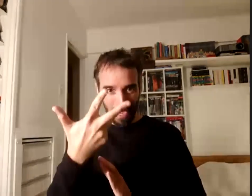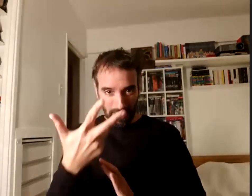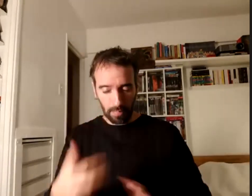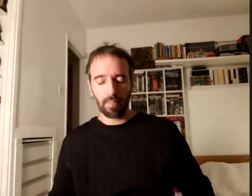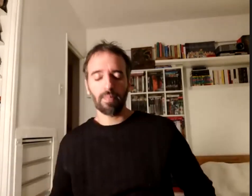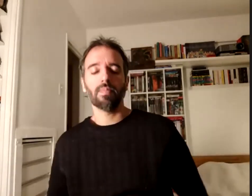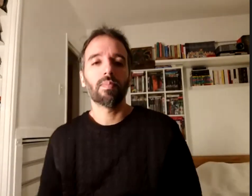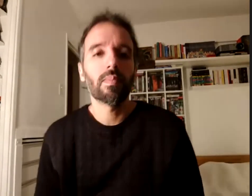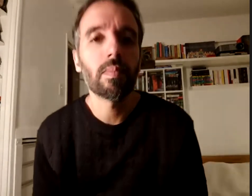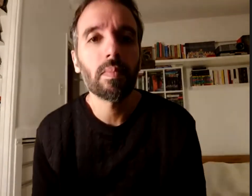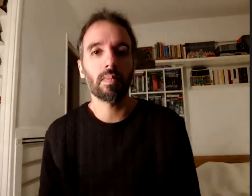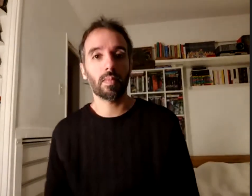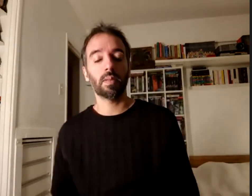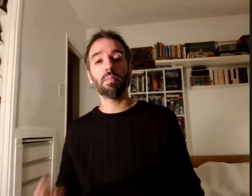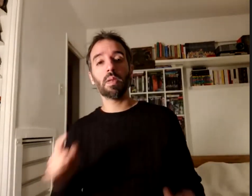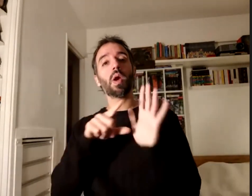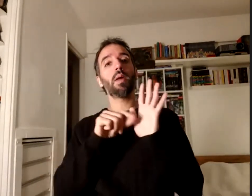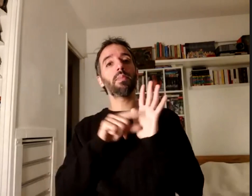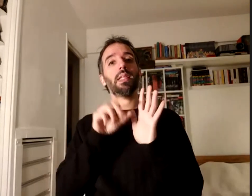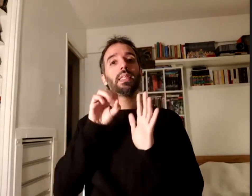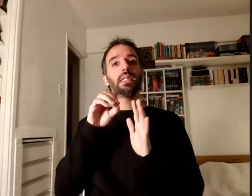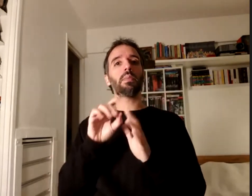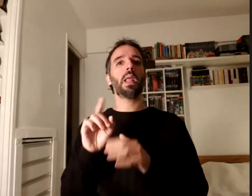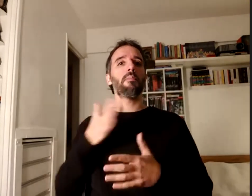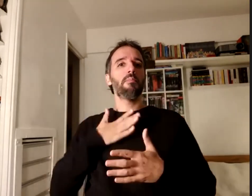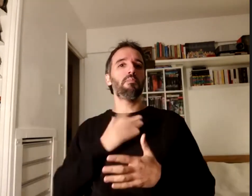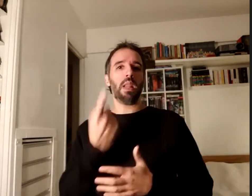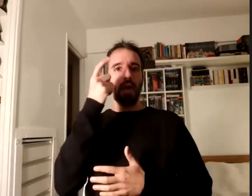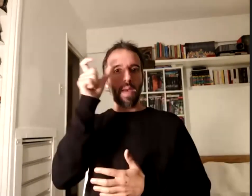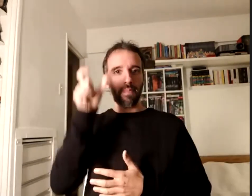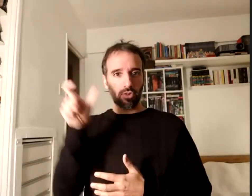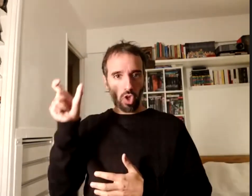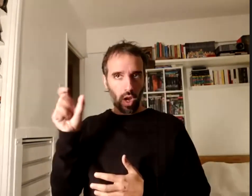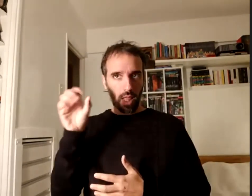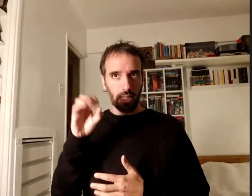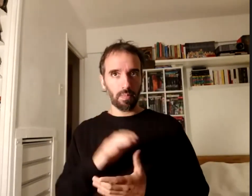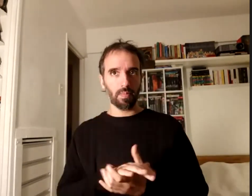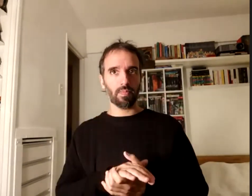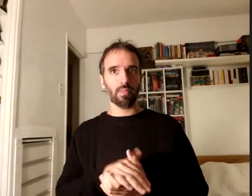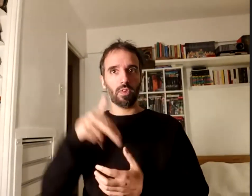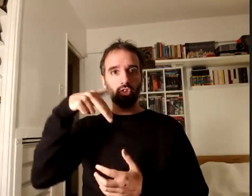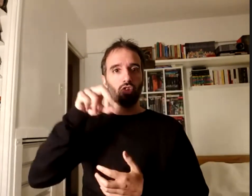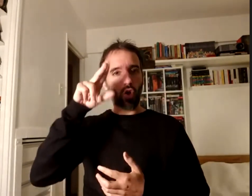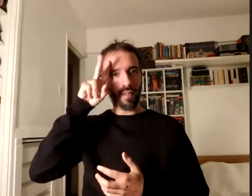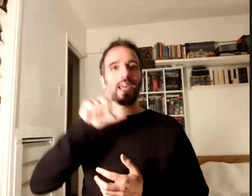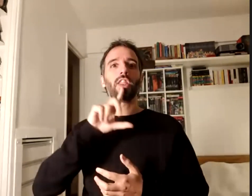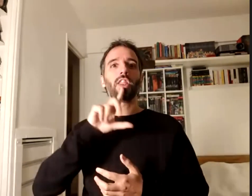como lo dije antes se llama en primera persona Norberto me dijo así